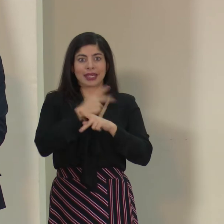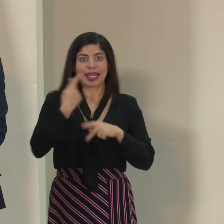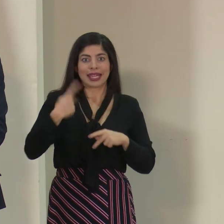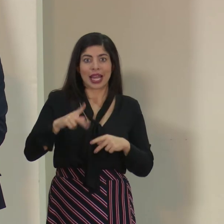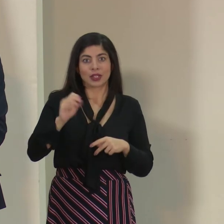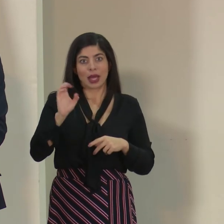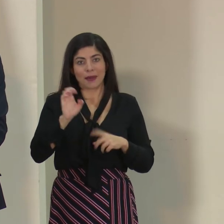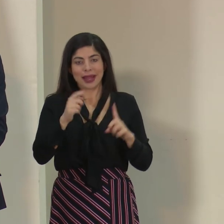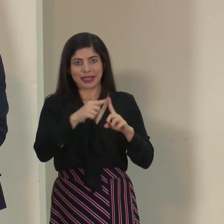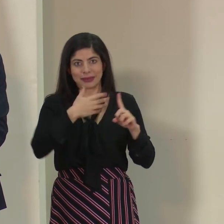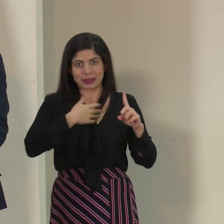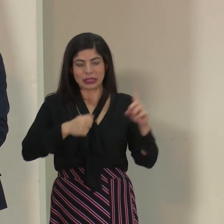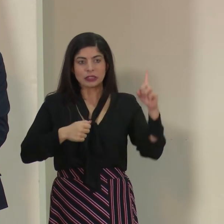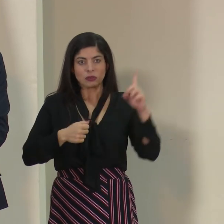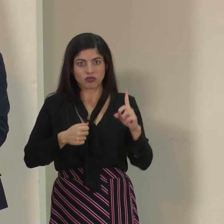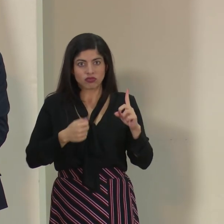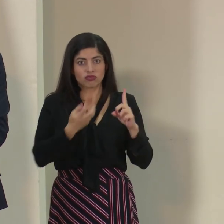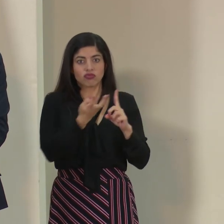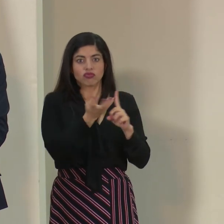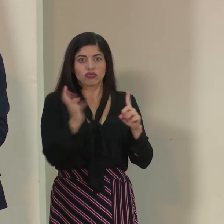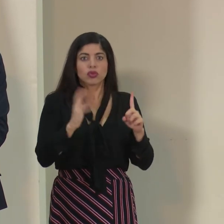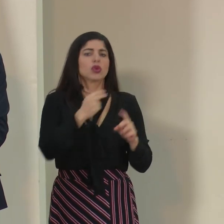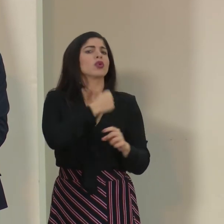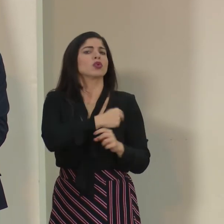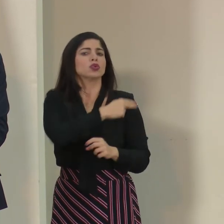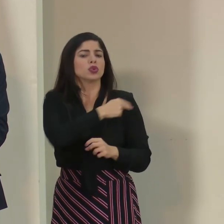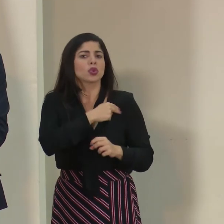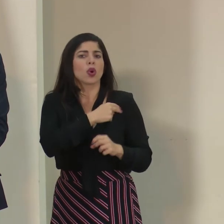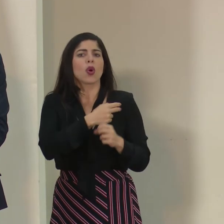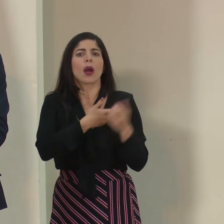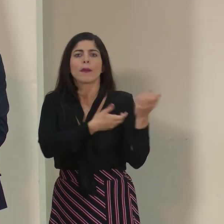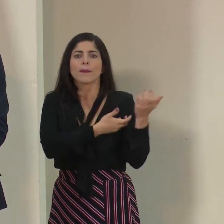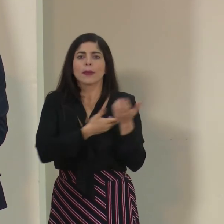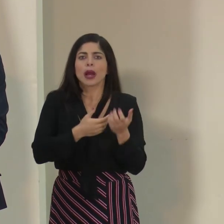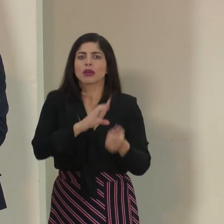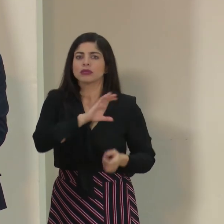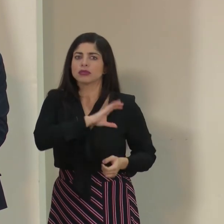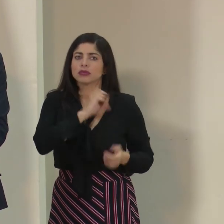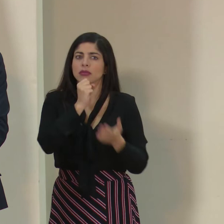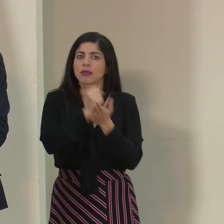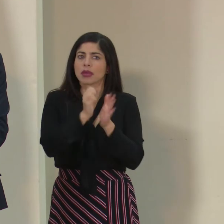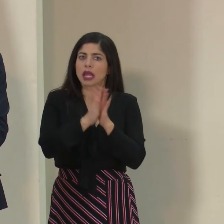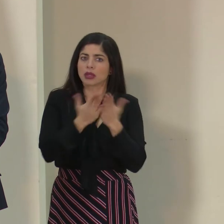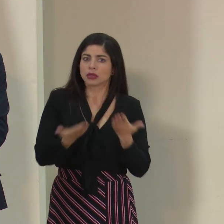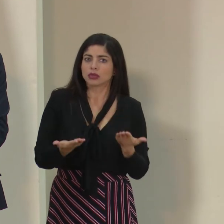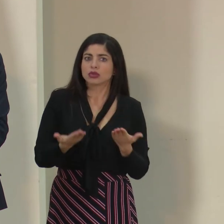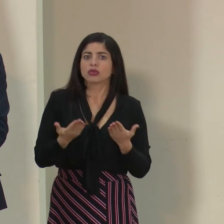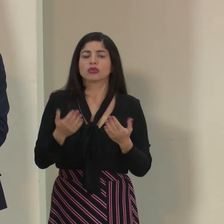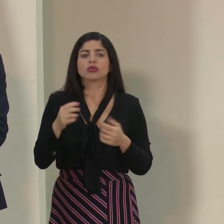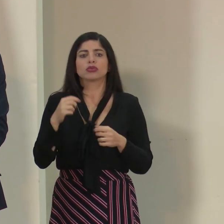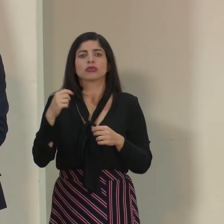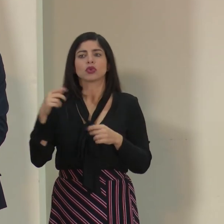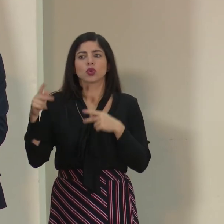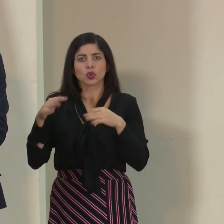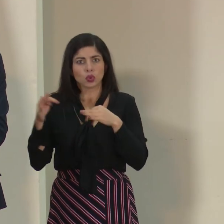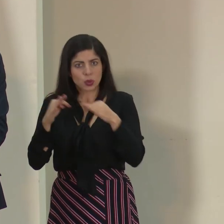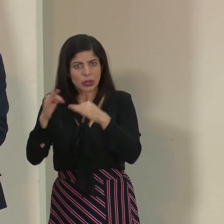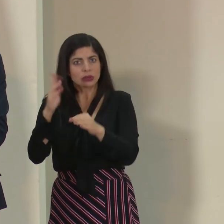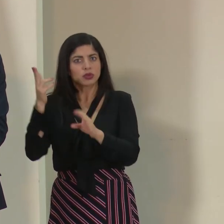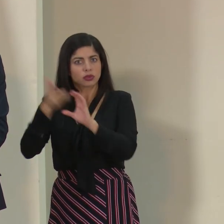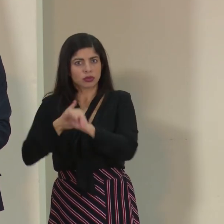Emergencias y ahí estuvimos con Cruz Roja, con bomberos, con fuerza pública, con migración, incluso participación de turismo,